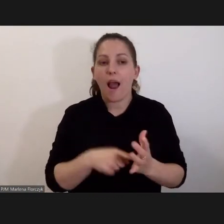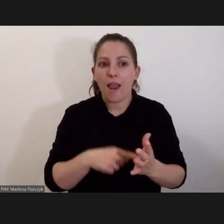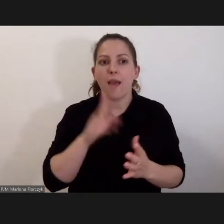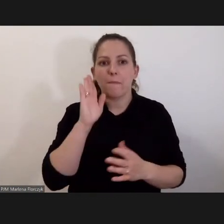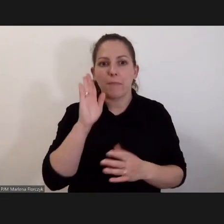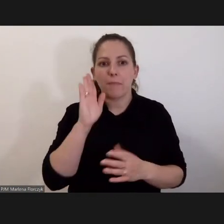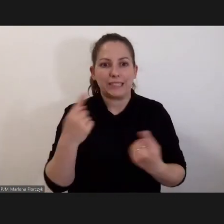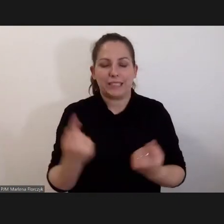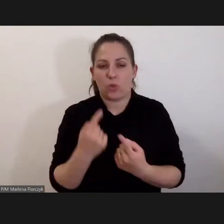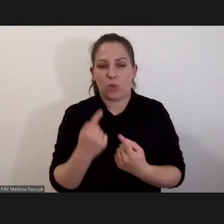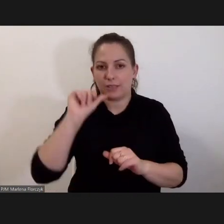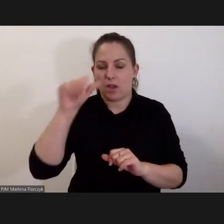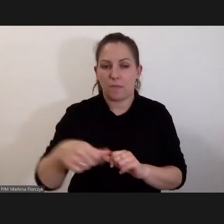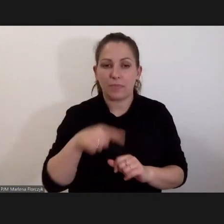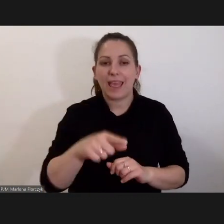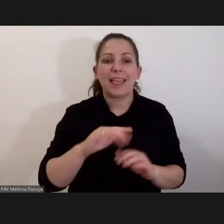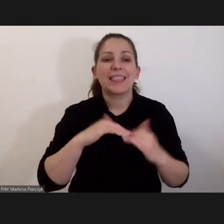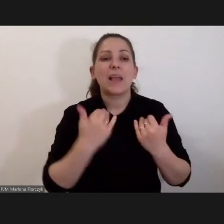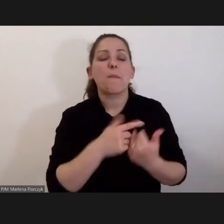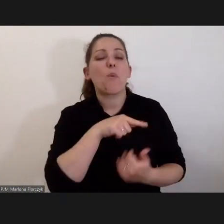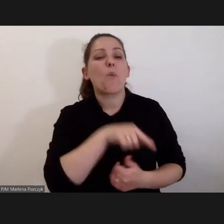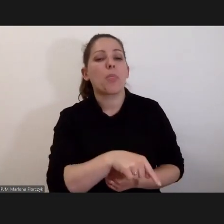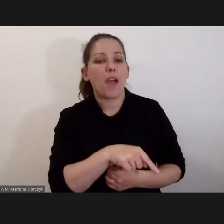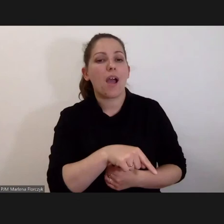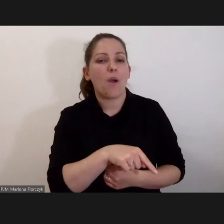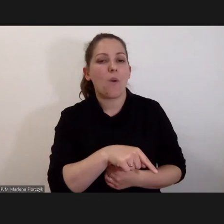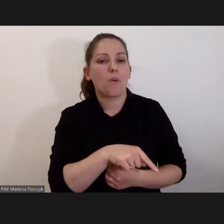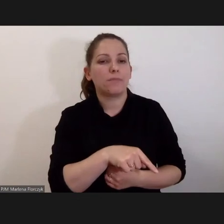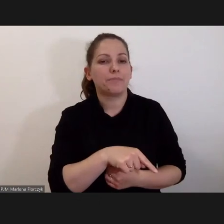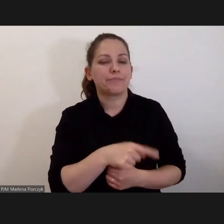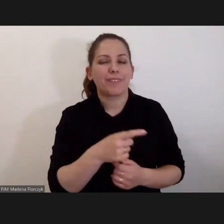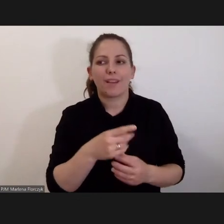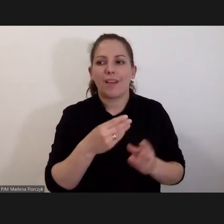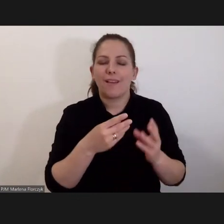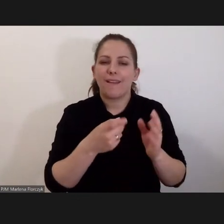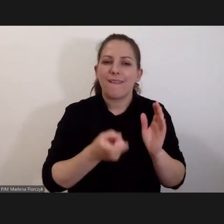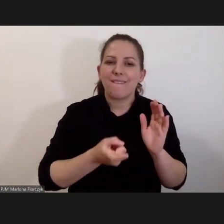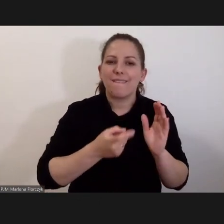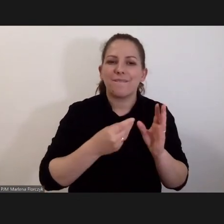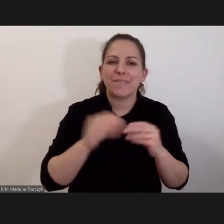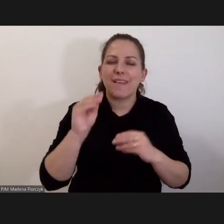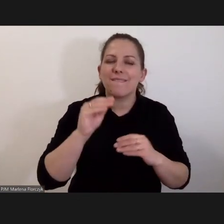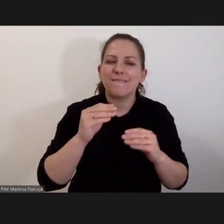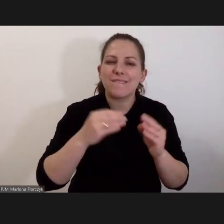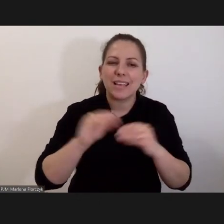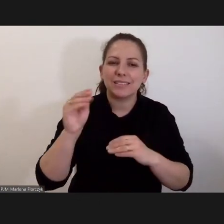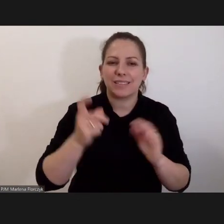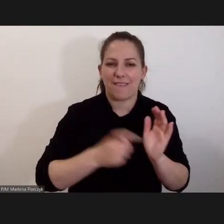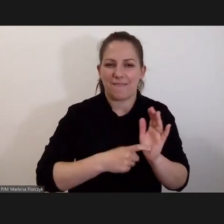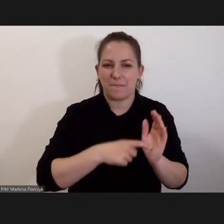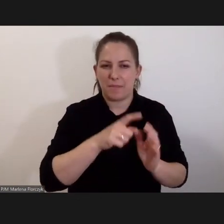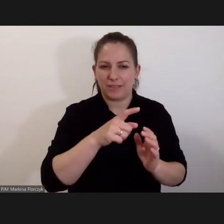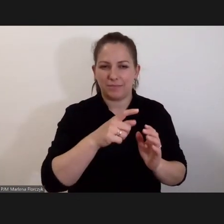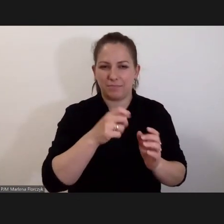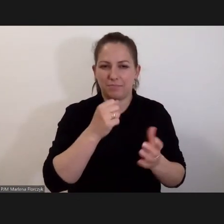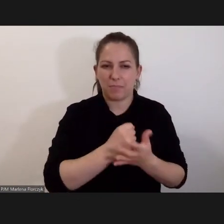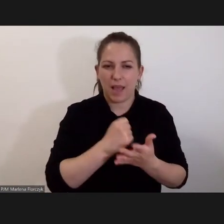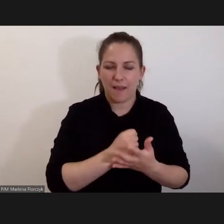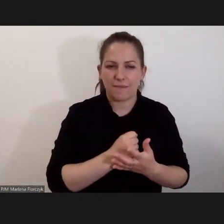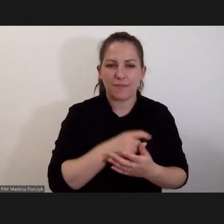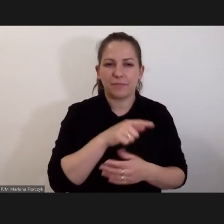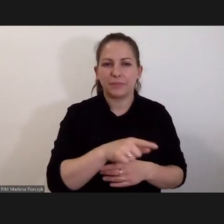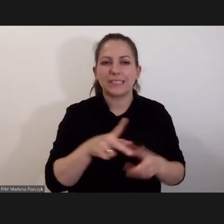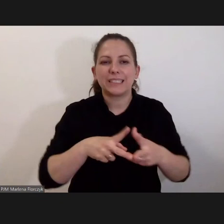sytuacja. Więc Trybunał ma coraz więcej spraw. Jest coraz bardziej aktywny. Zakres operacji Trybunału się